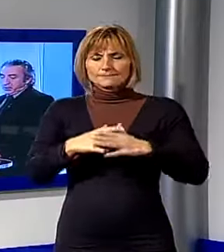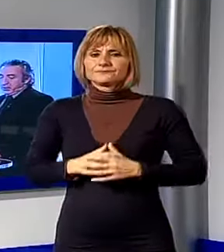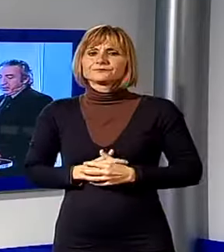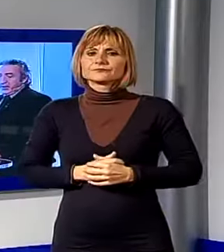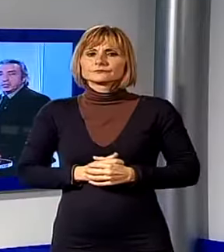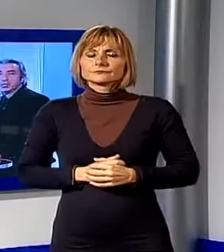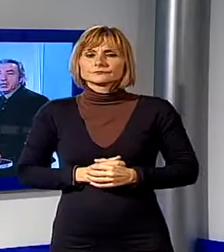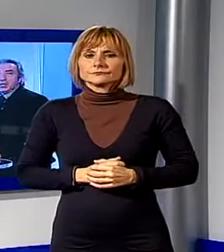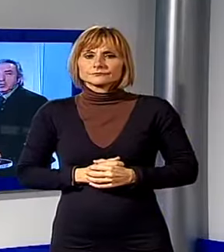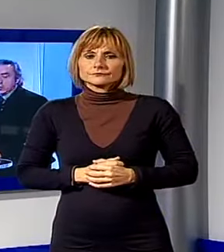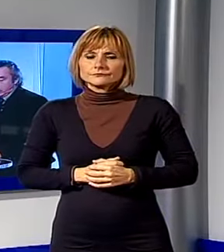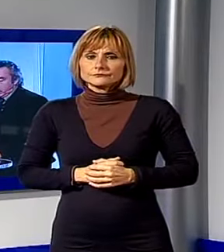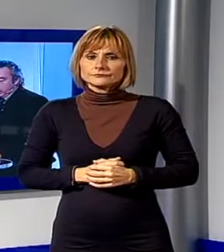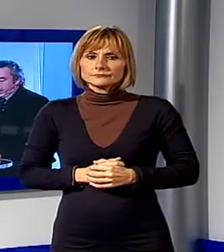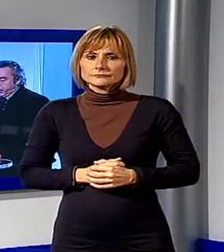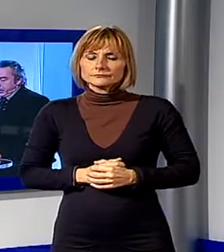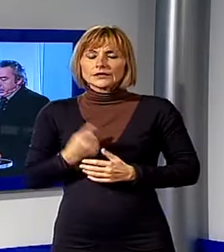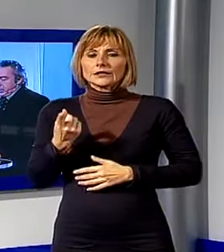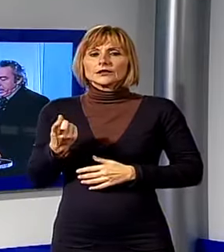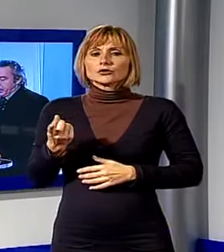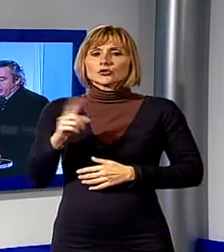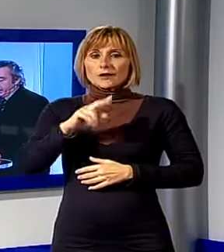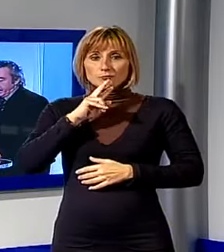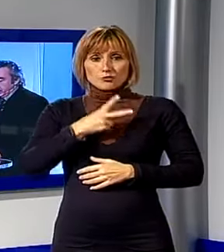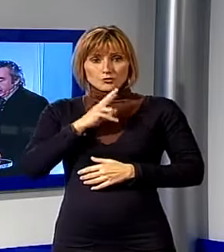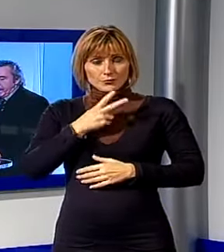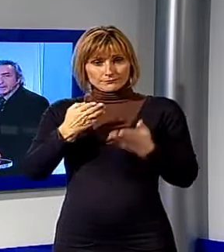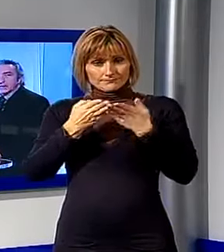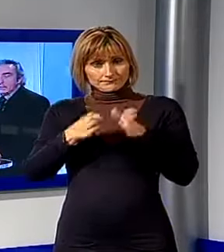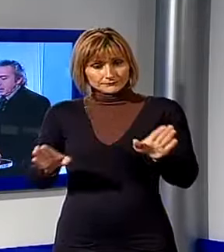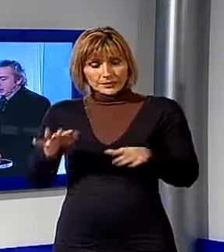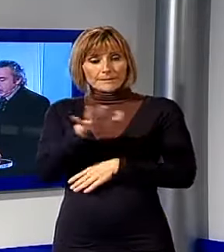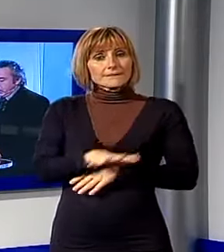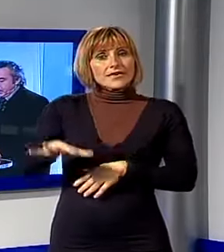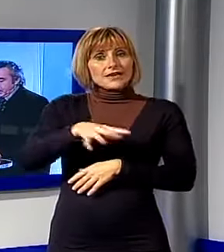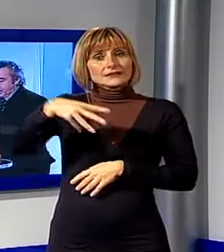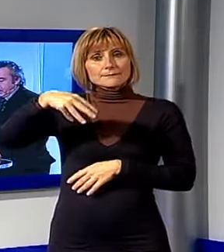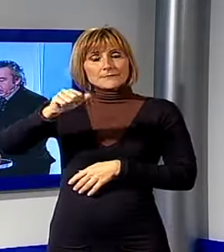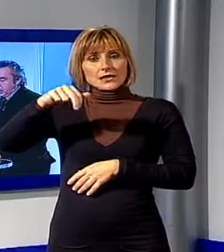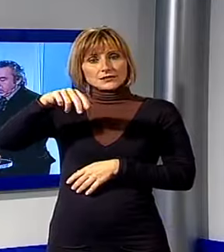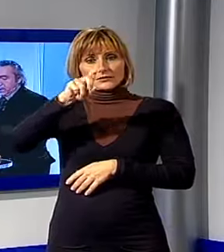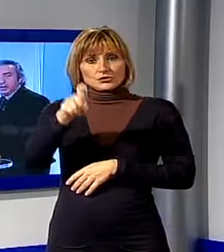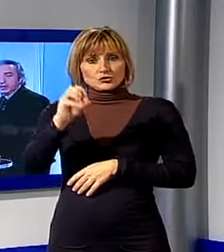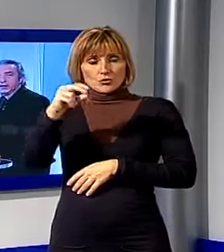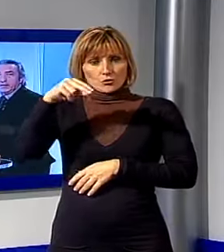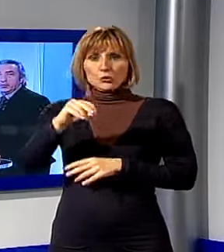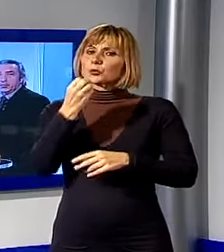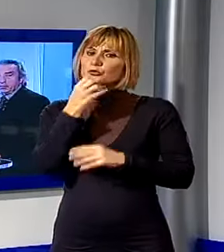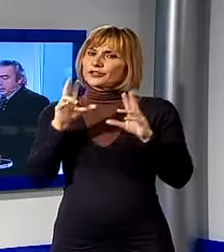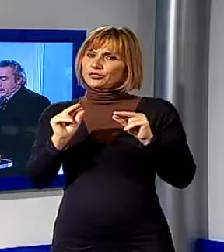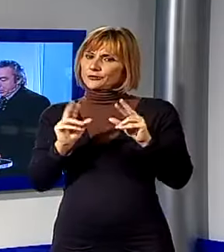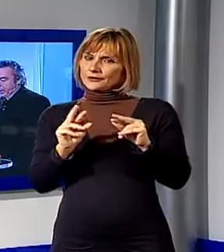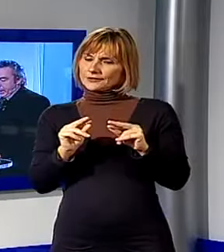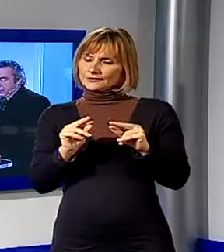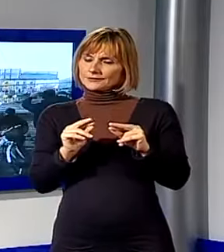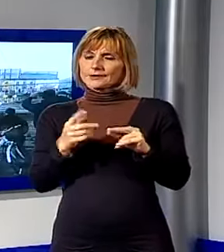notizie per i via Reggini e non solo. Da domani pomeriggio riapre al traffico Piazza Manzoni interessata in questi giorni dai lavori al